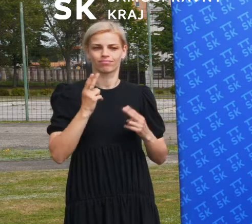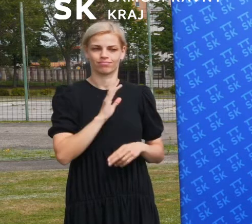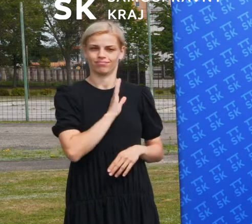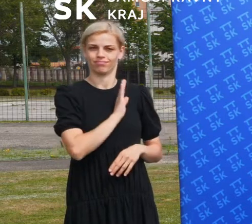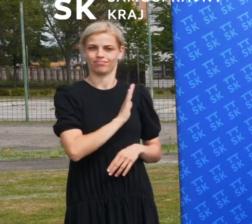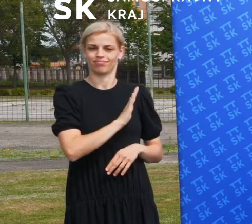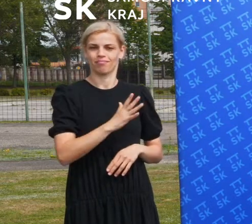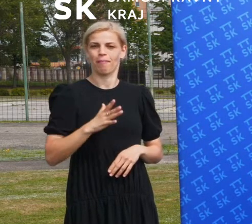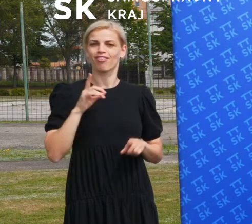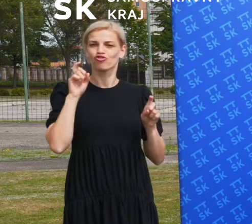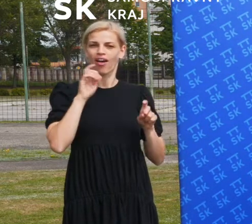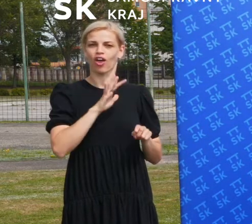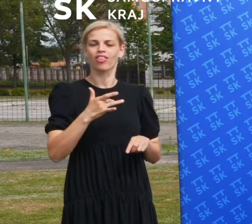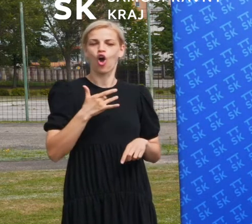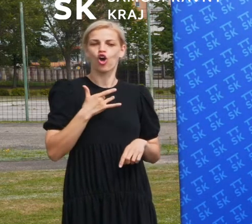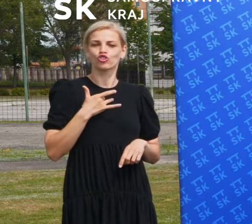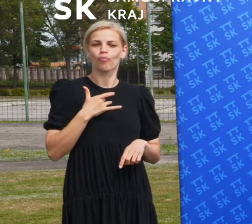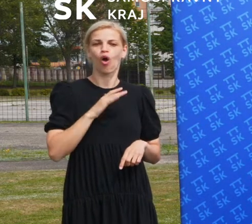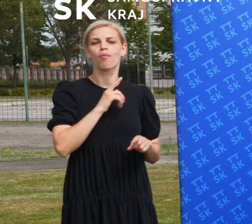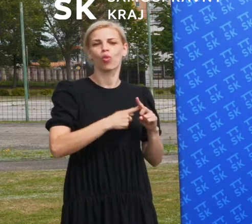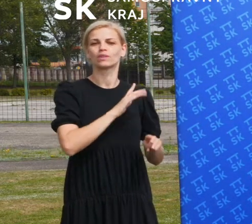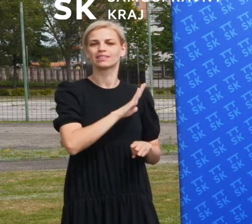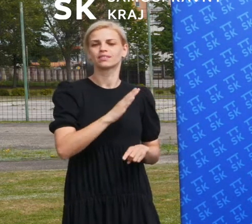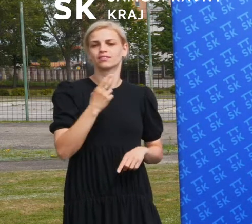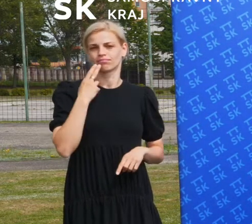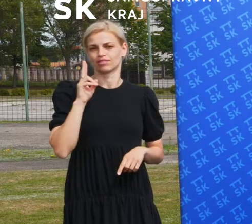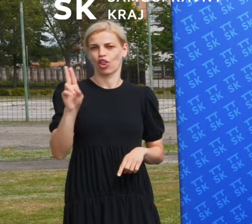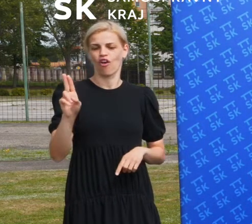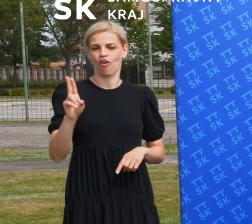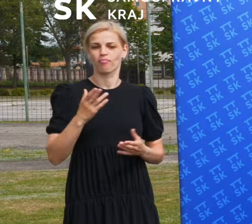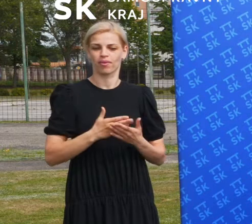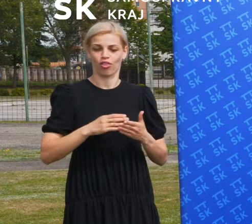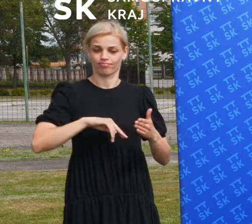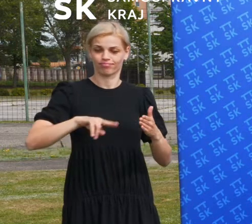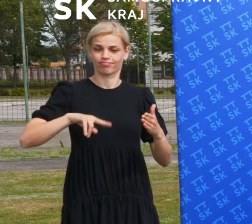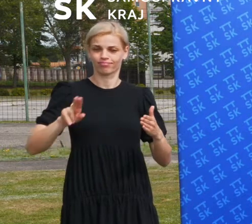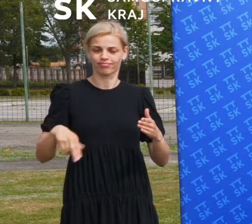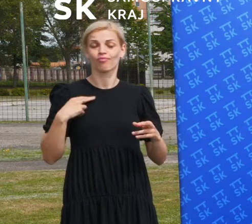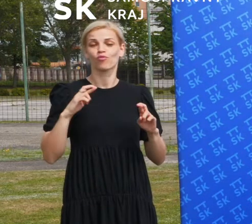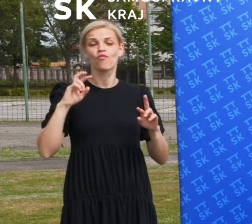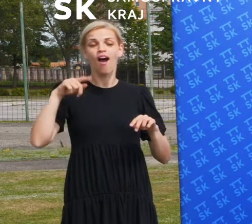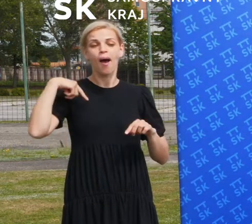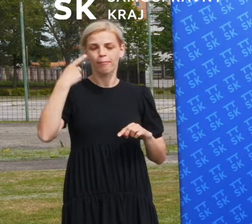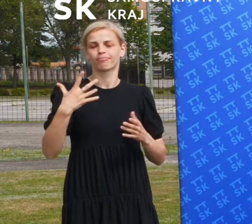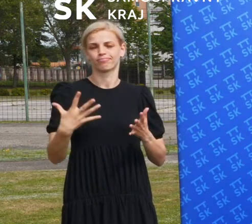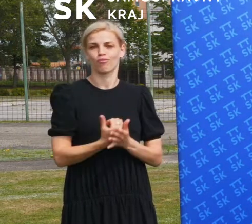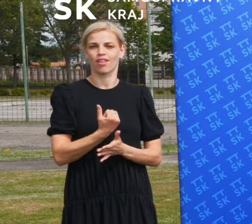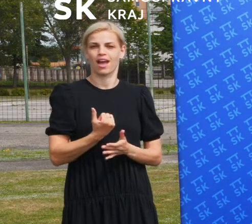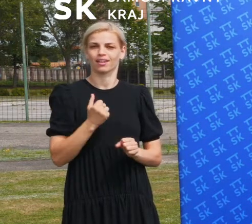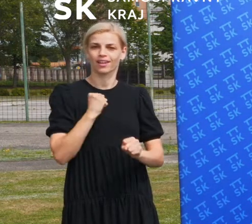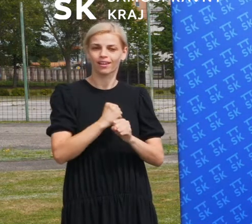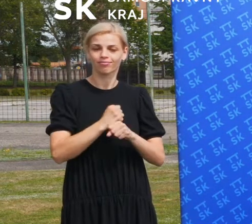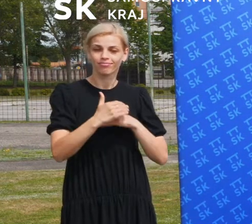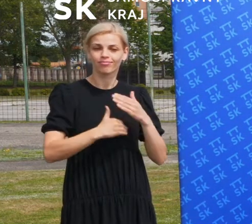osobnosť a jeho chlapské slovo. Takže dúfam, že sa nám podarí toto zrealizovať a že sa tu stretneme